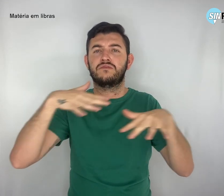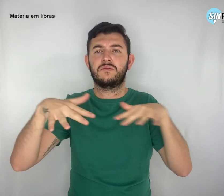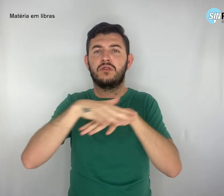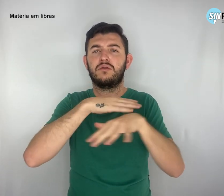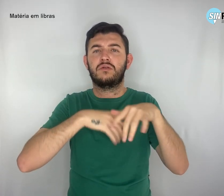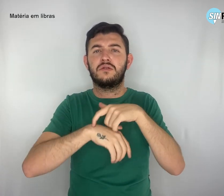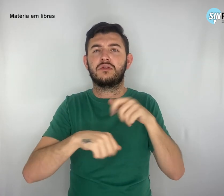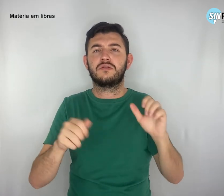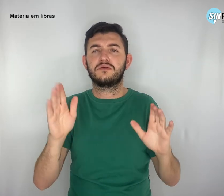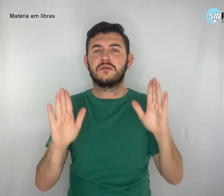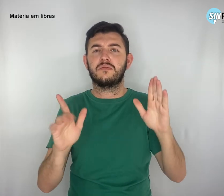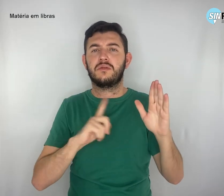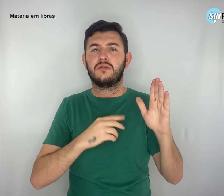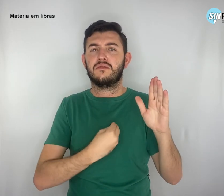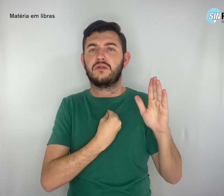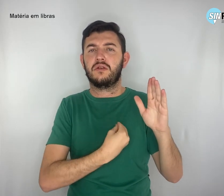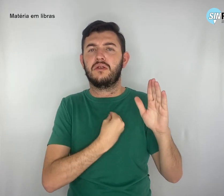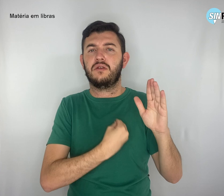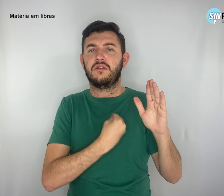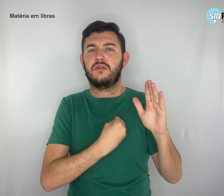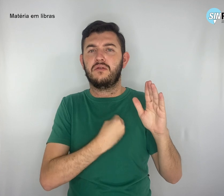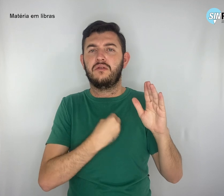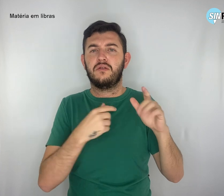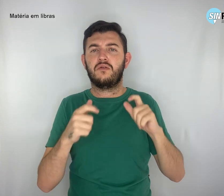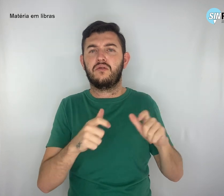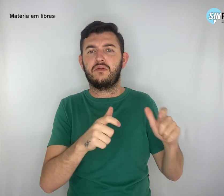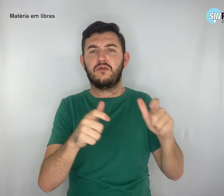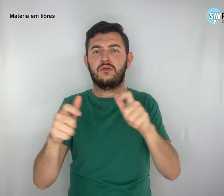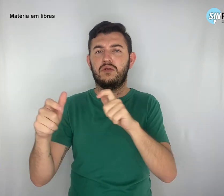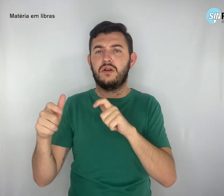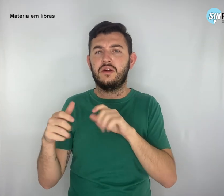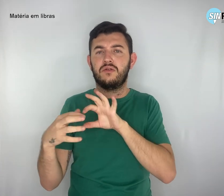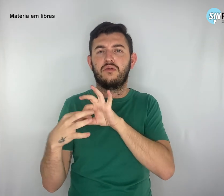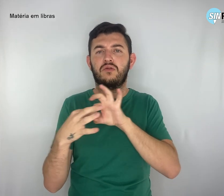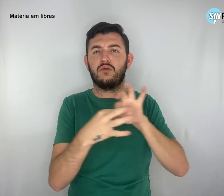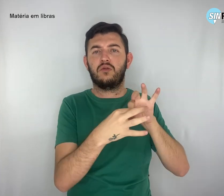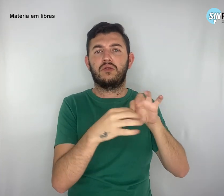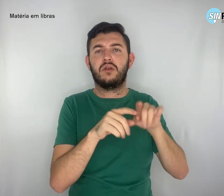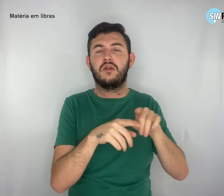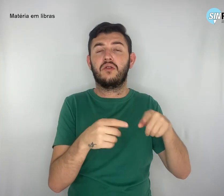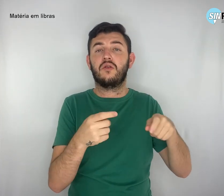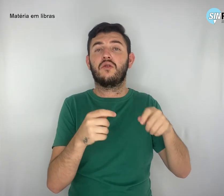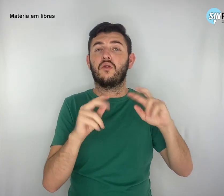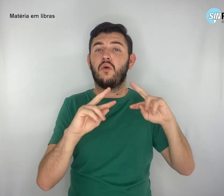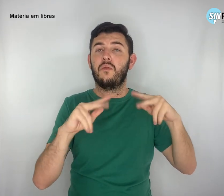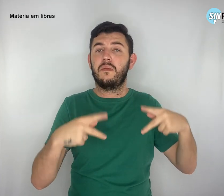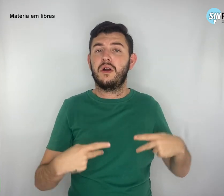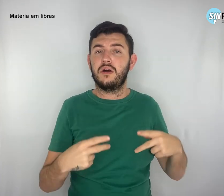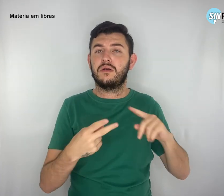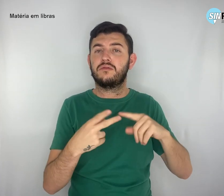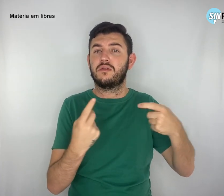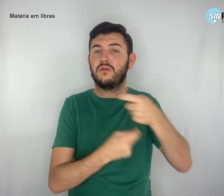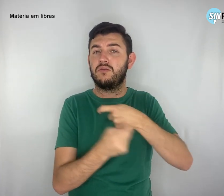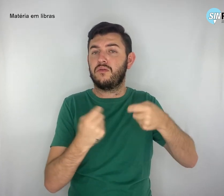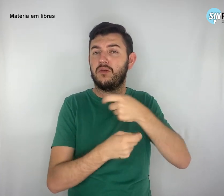nos seus universos humanos, econômicos, políticos, sociais. Essa é a